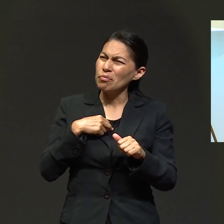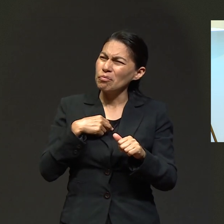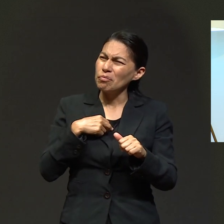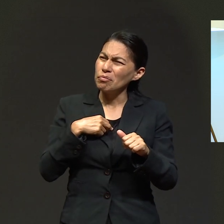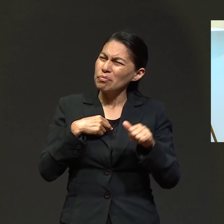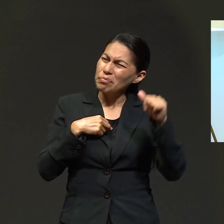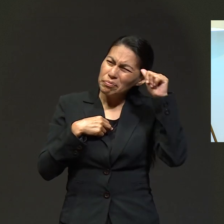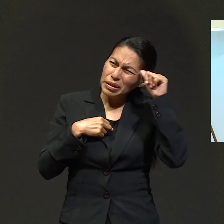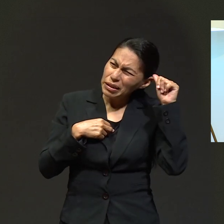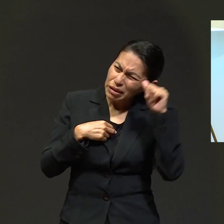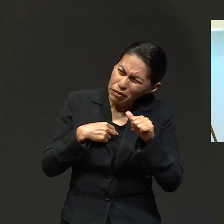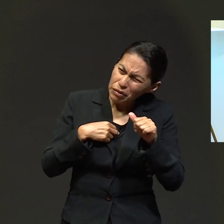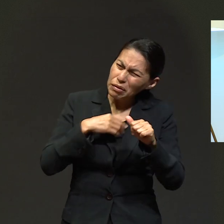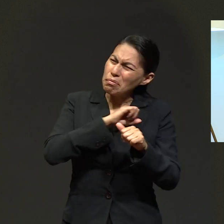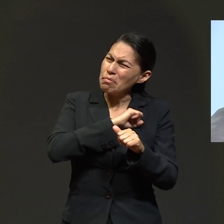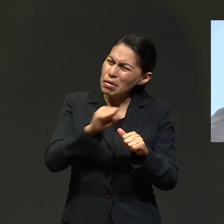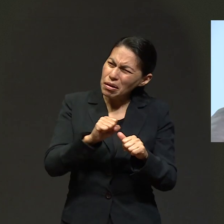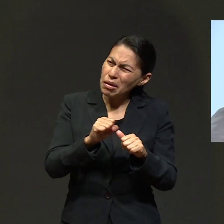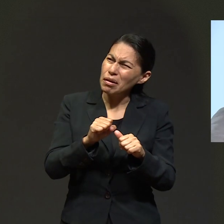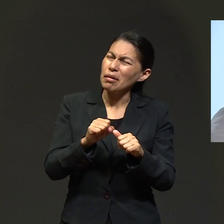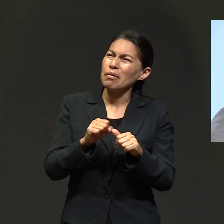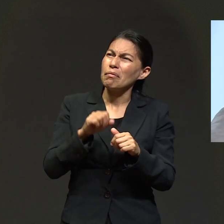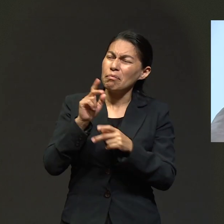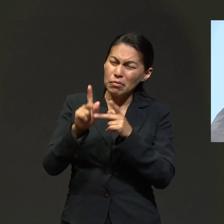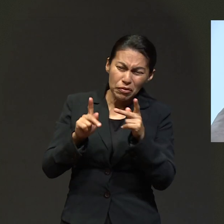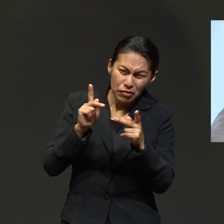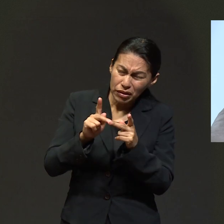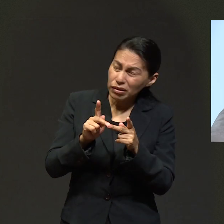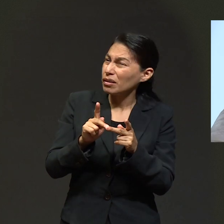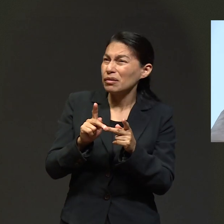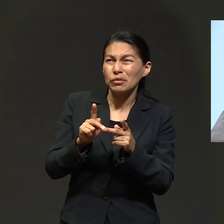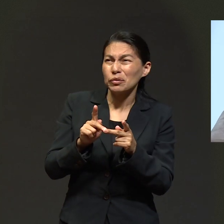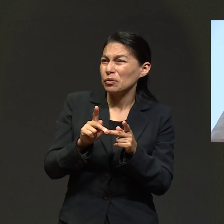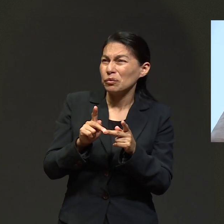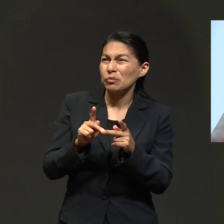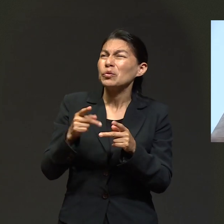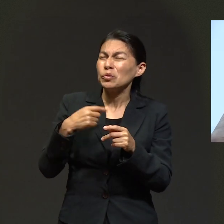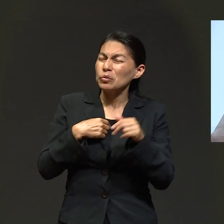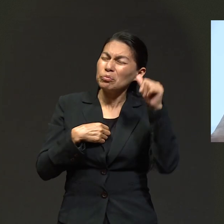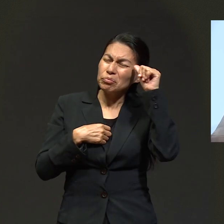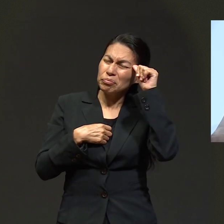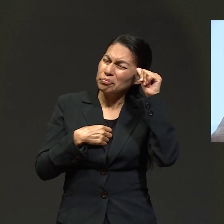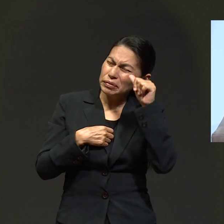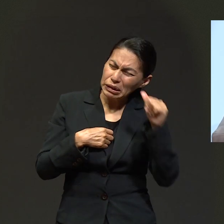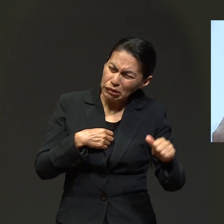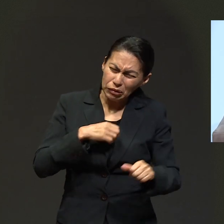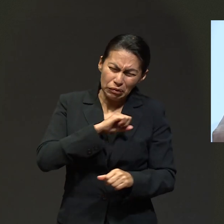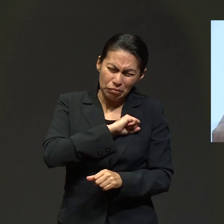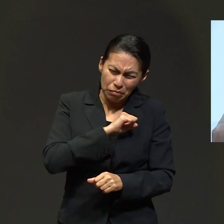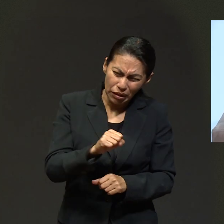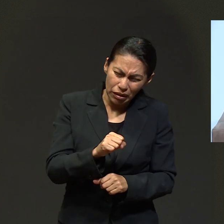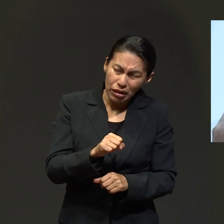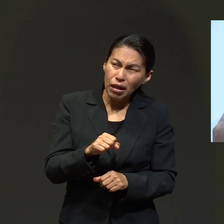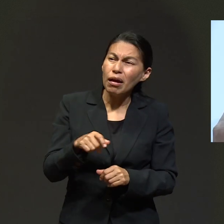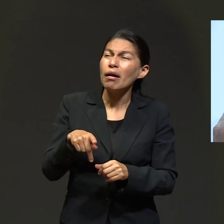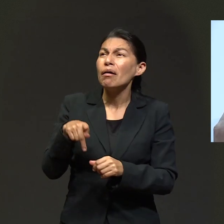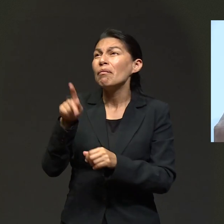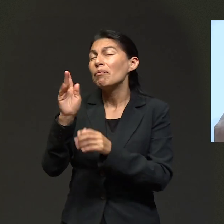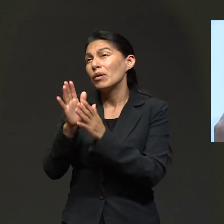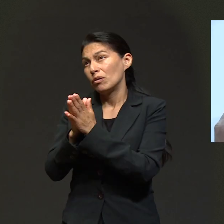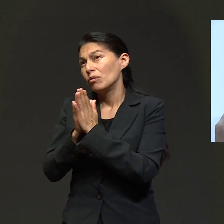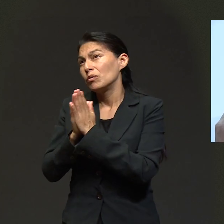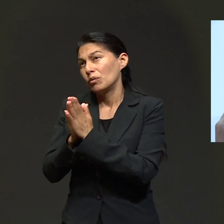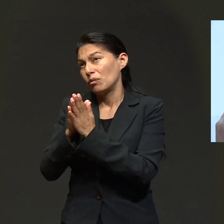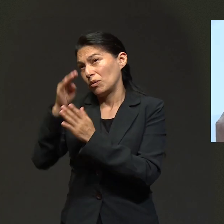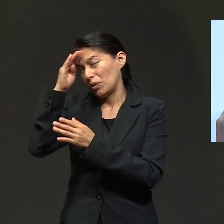pero tú me encontraste luchando, le dije a Dios. Y a mi manera, porque yo no soy santa, yo sé que ungen con